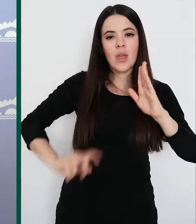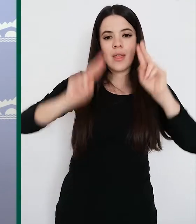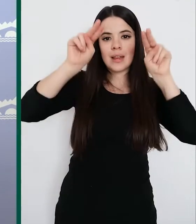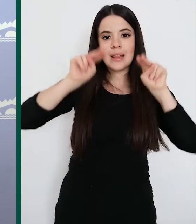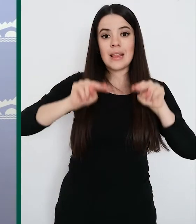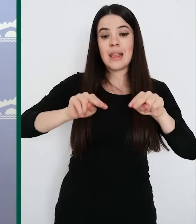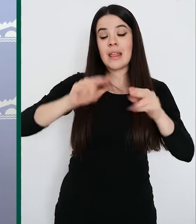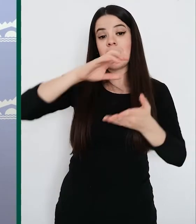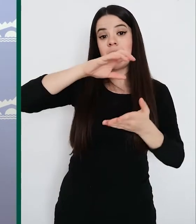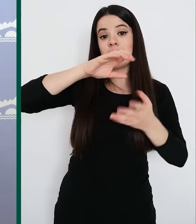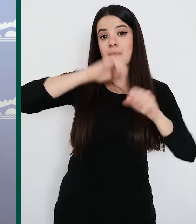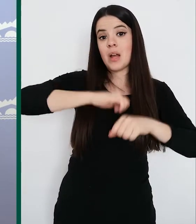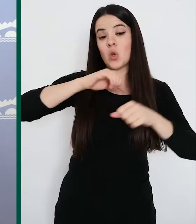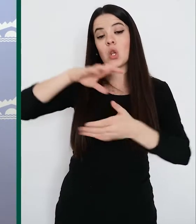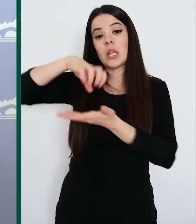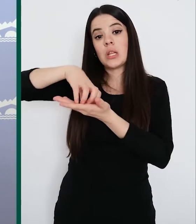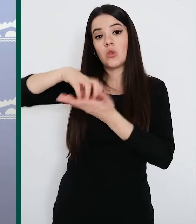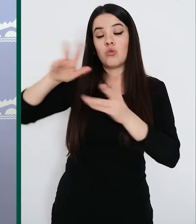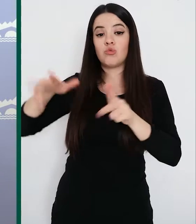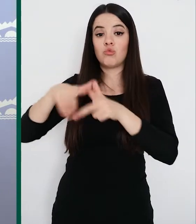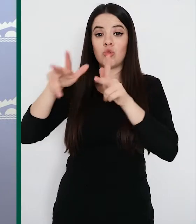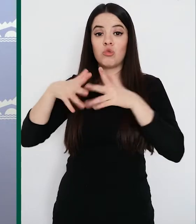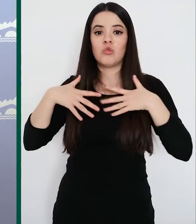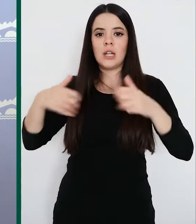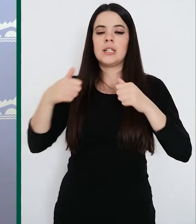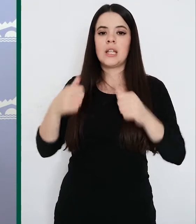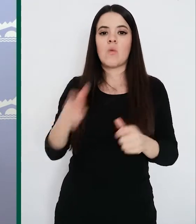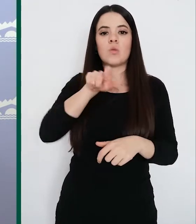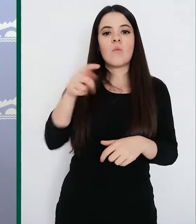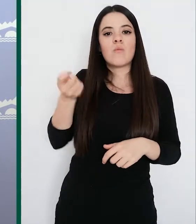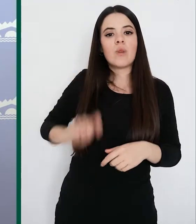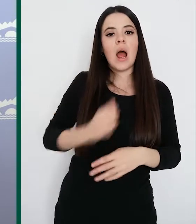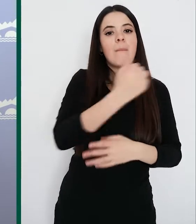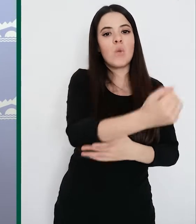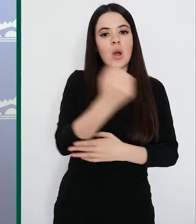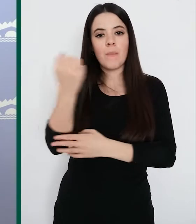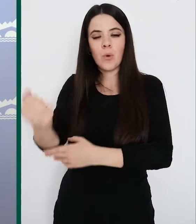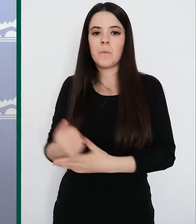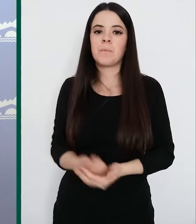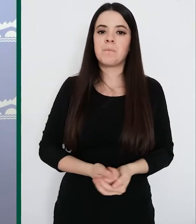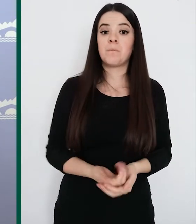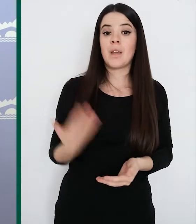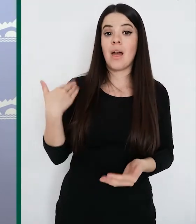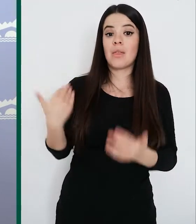sociosanitarios de La Rioja. Es una modalidad de las que ya les hablábamos hace unos días.